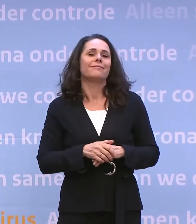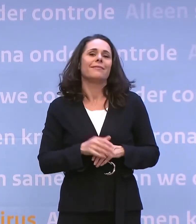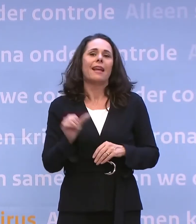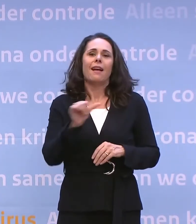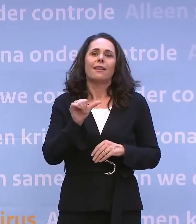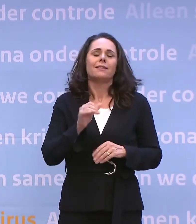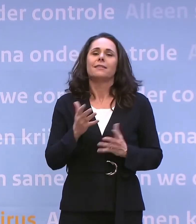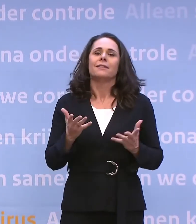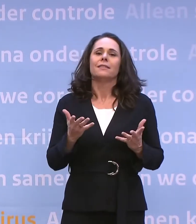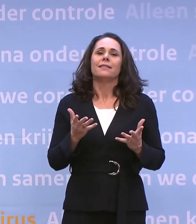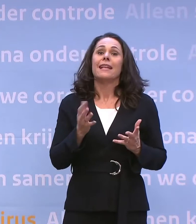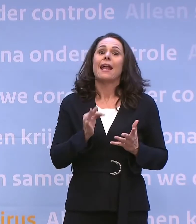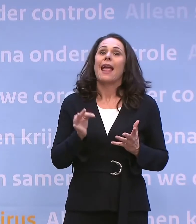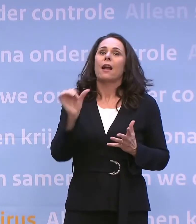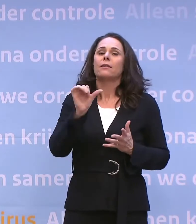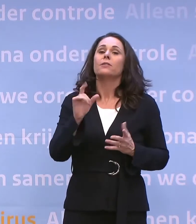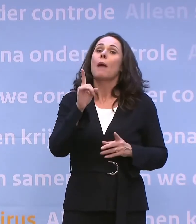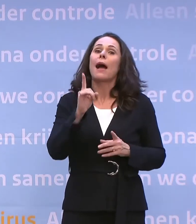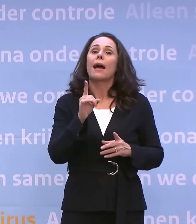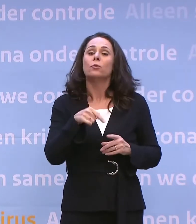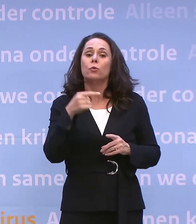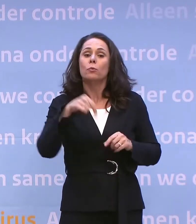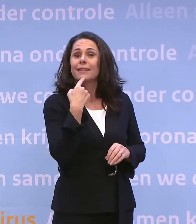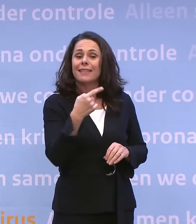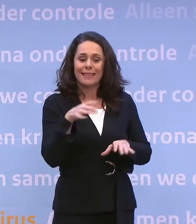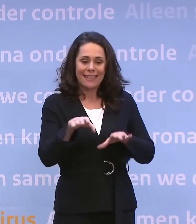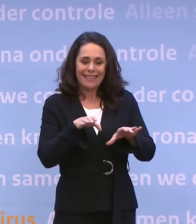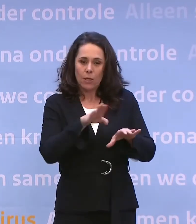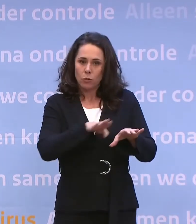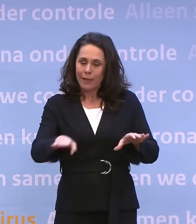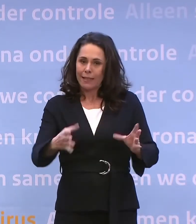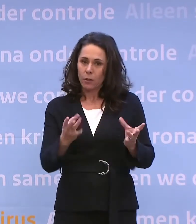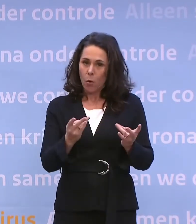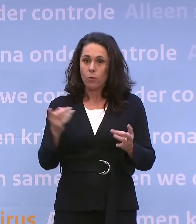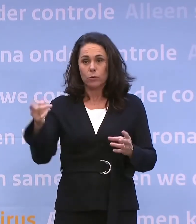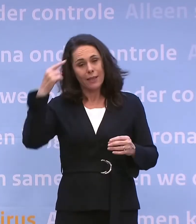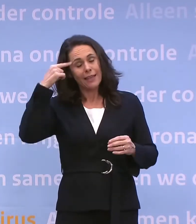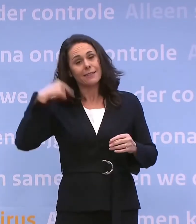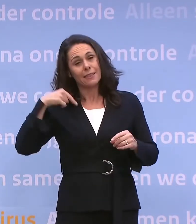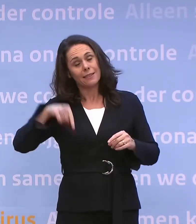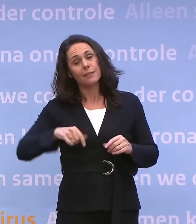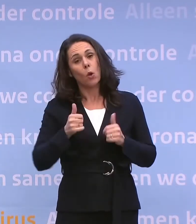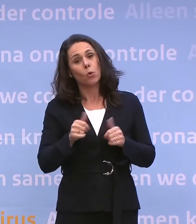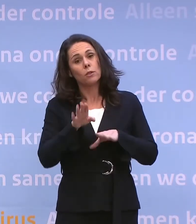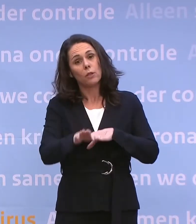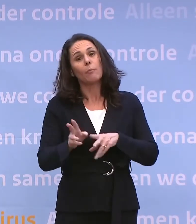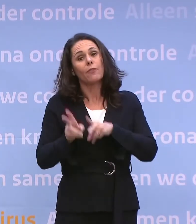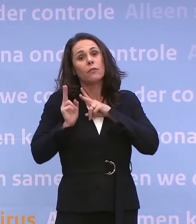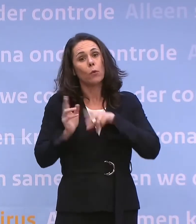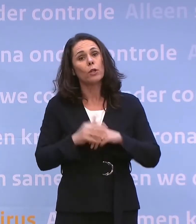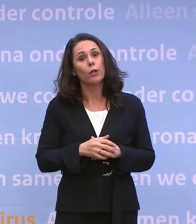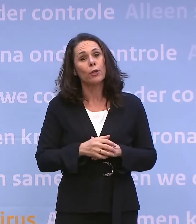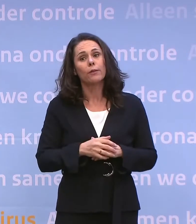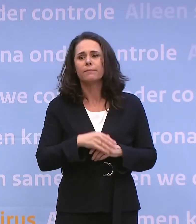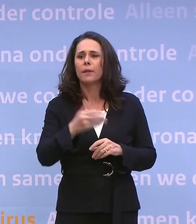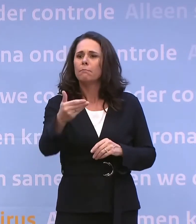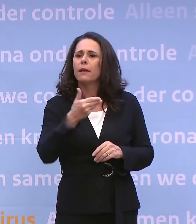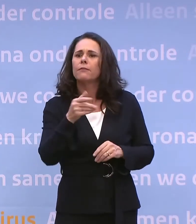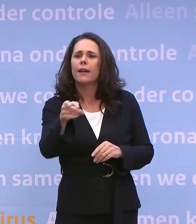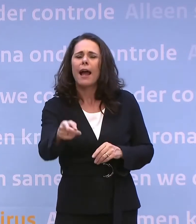maar het is wel anders. Er is natuurlijk meer inzicht, dus we hebben toen gezegd. En daarom denken we dat dit echt een verantwoorde stap is. Beste minister-president,